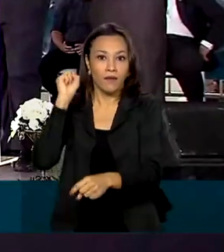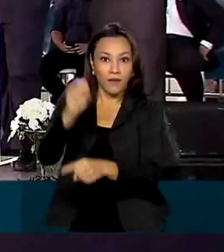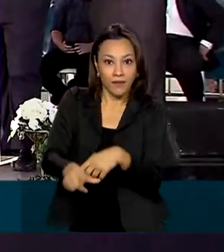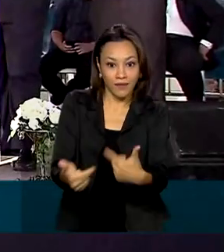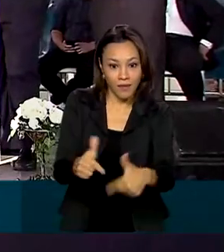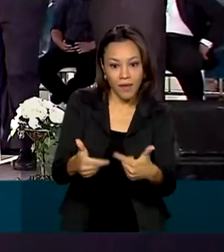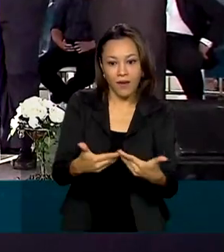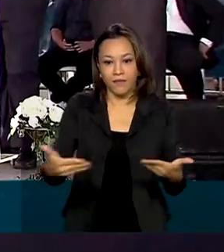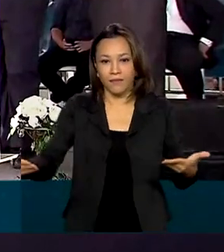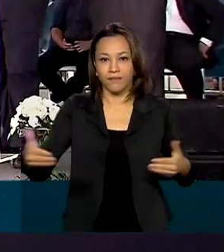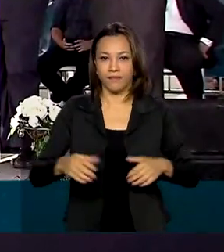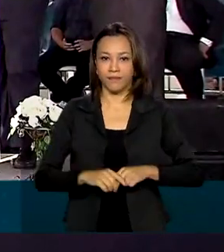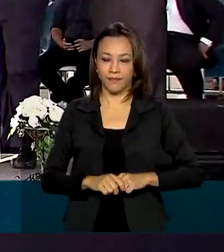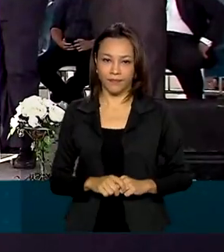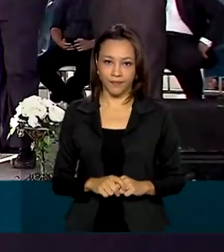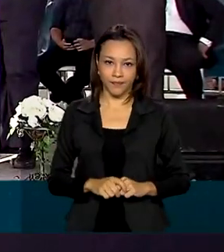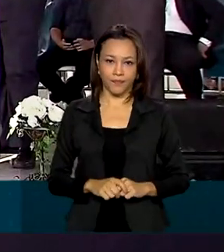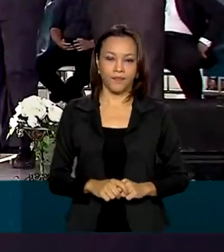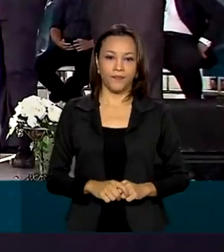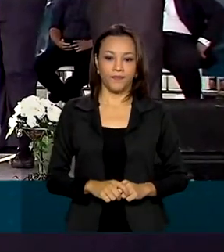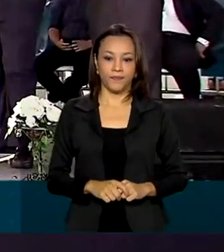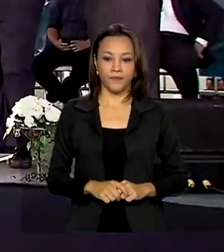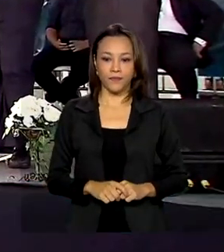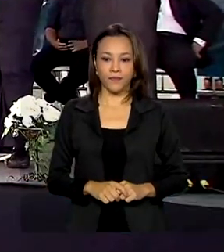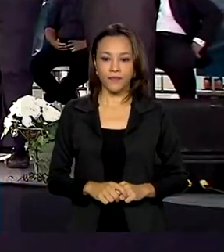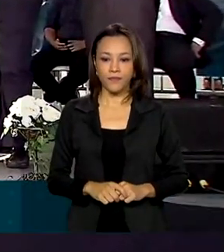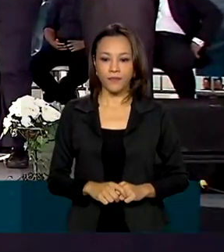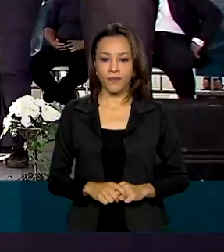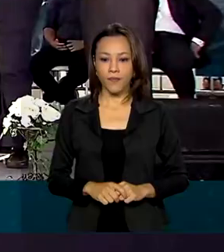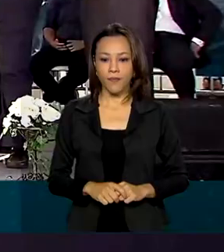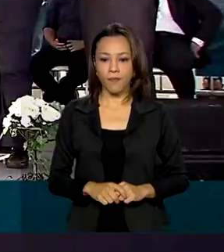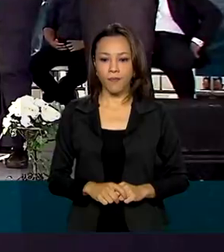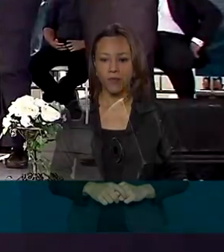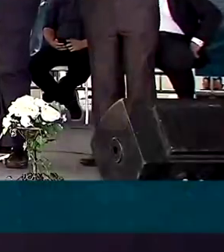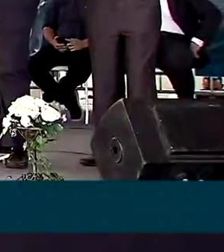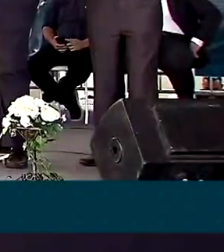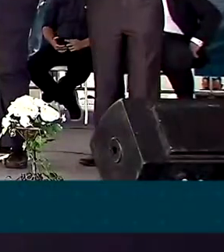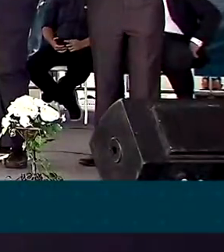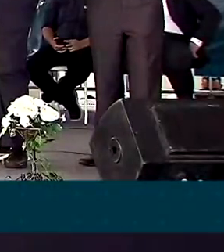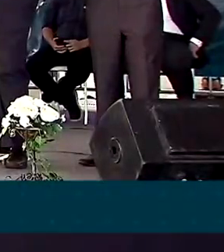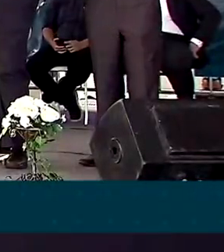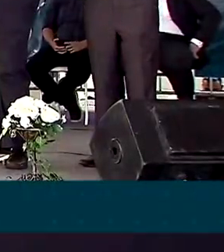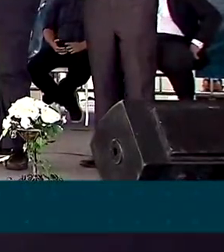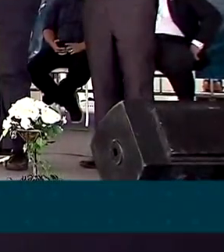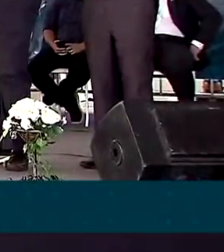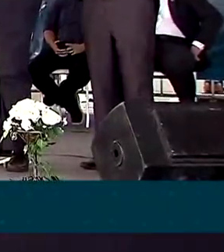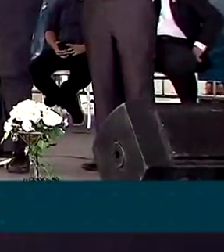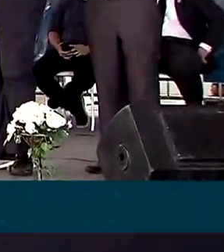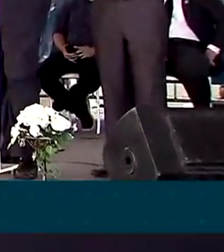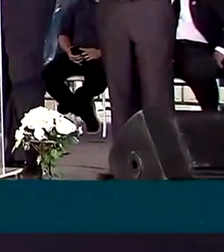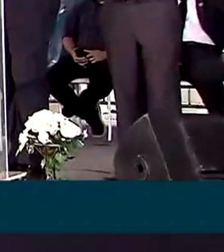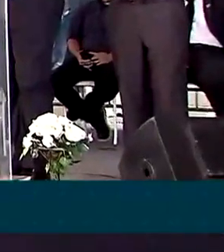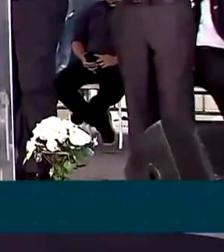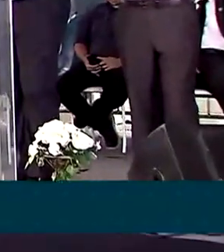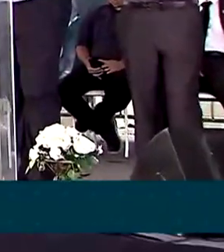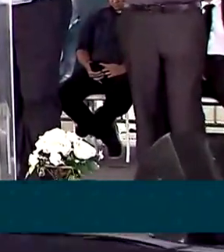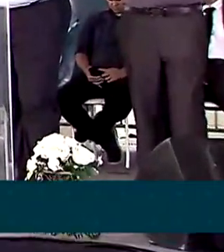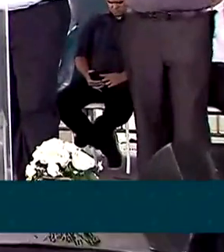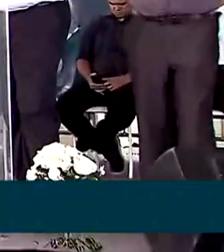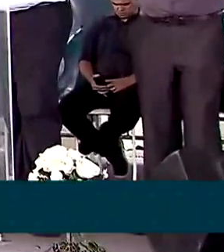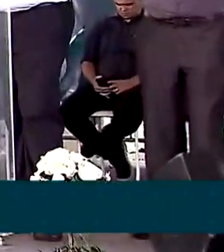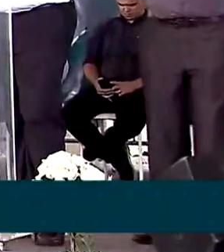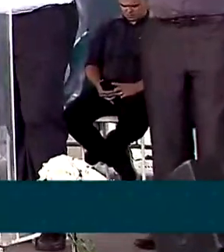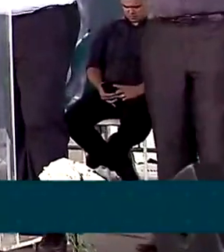A produção agrícola saindo daqui para os portos do sul da Bahia, imagina esse fluxo de pessoas. Estamos trazendo para cá